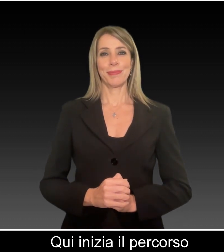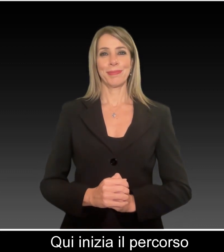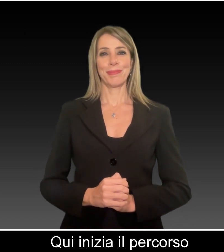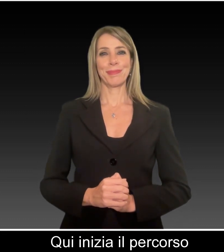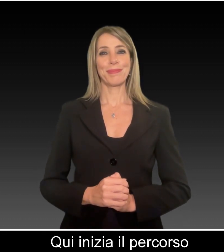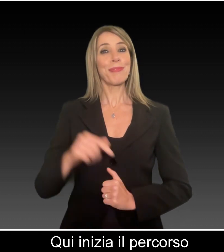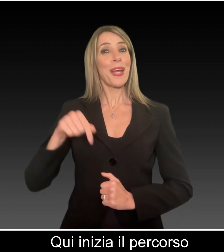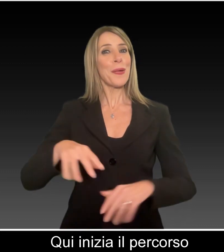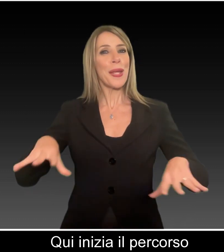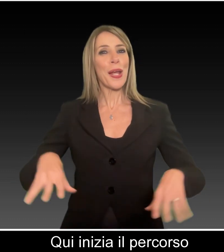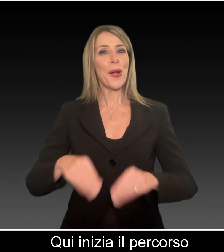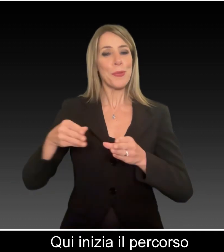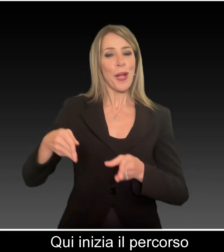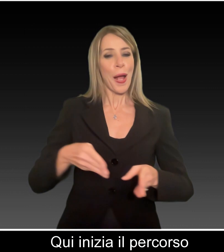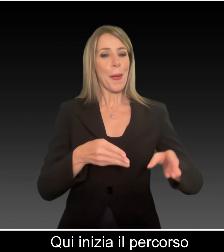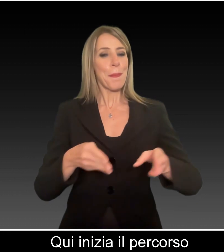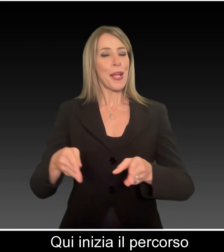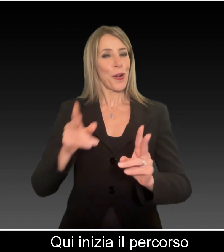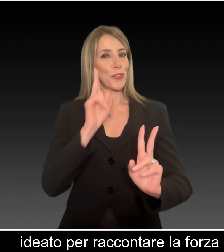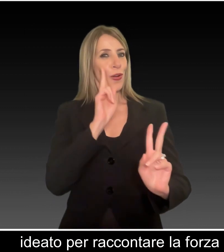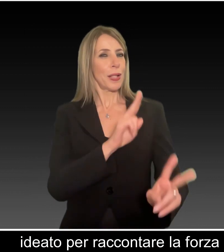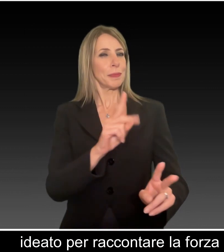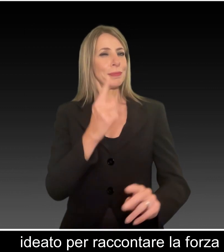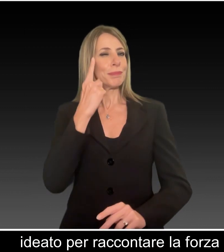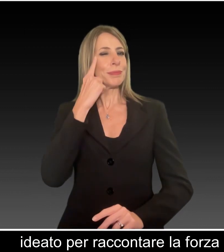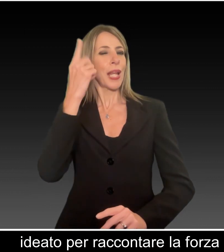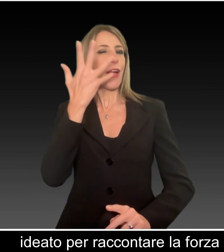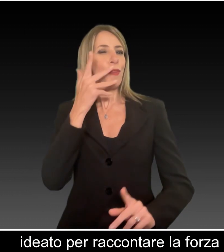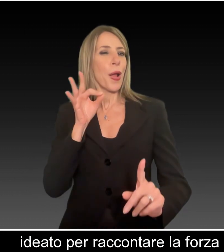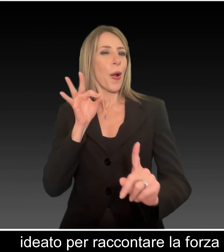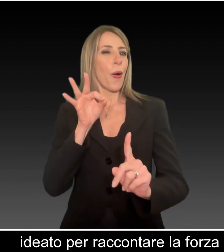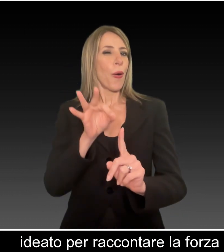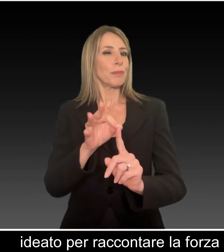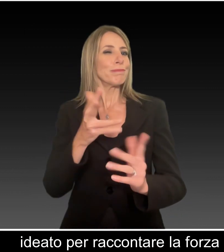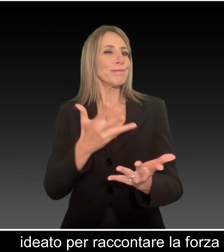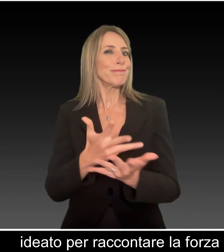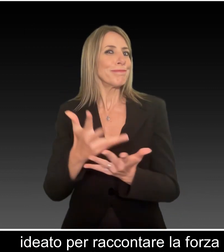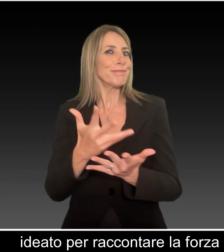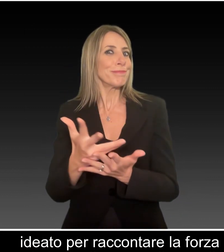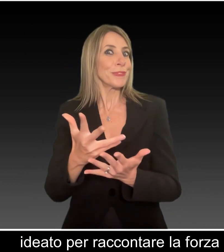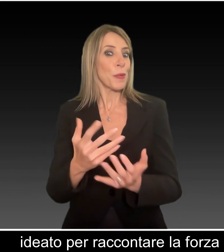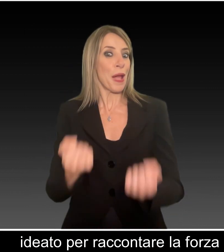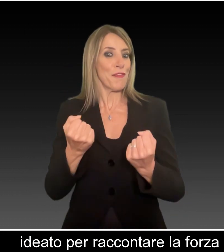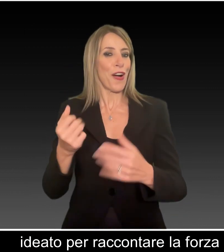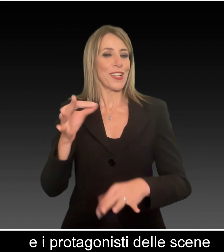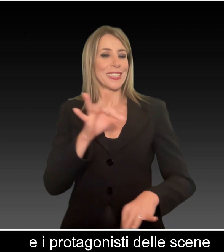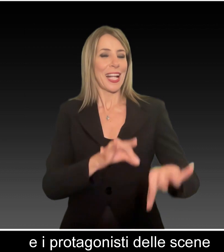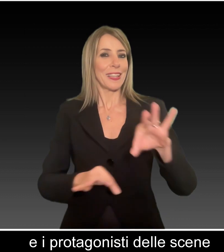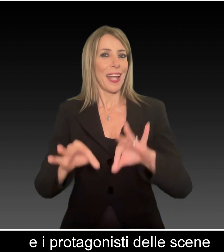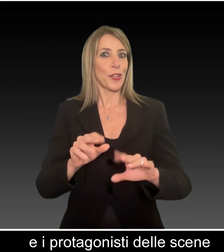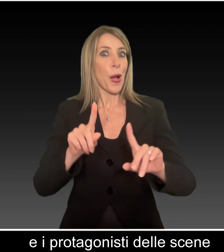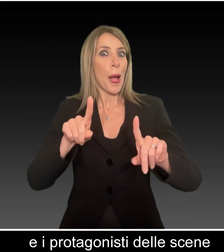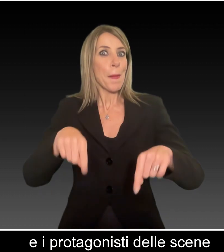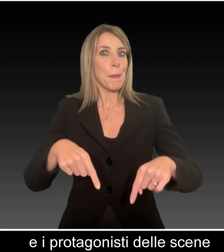Inizia qui il percorso dell'esposizione ideato per raccontare la forza vitale degli spettacoli teatrali e i